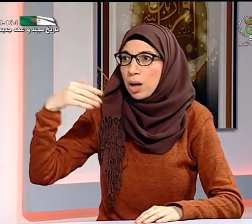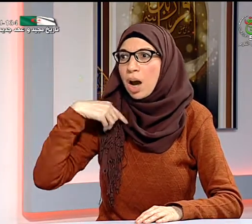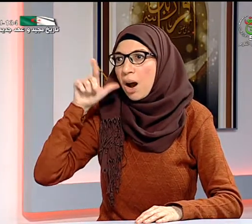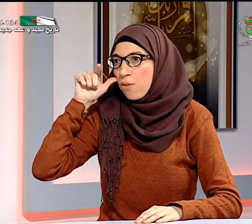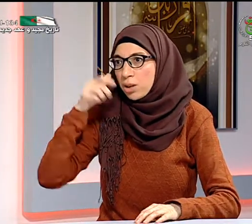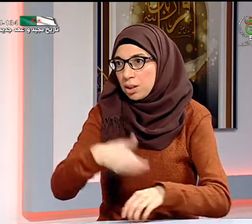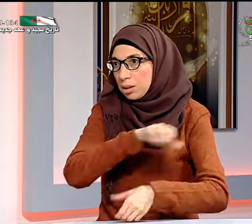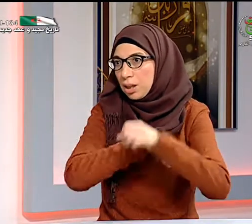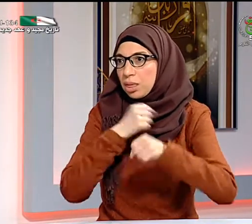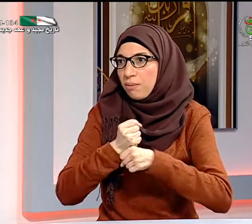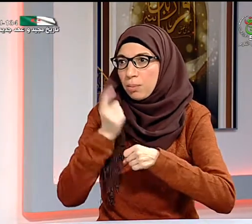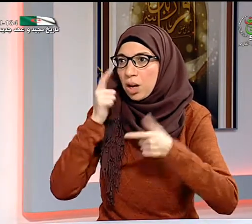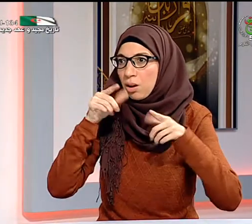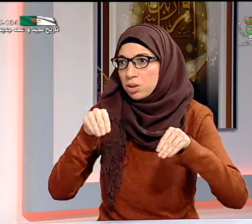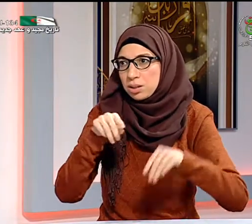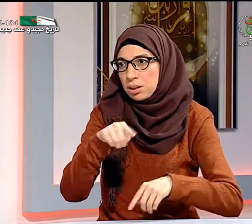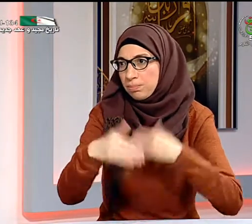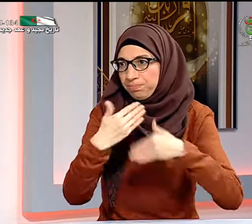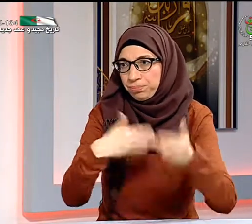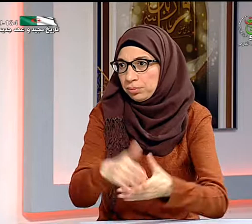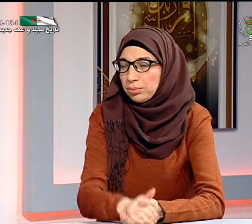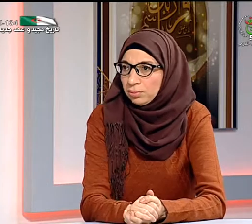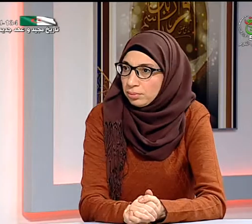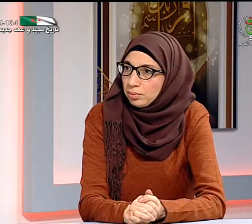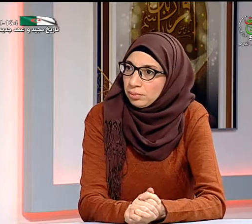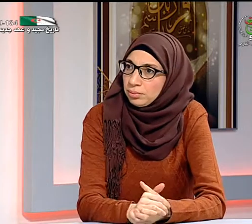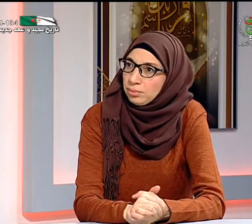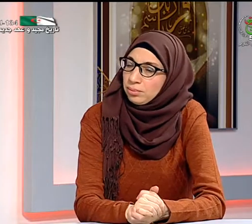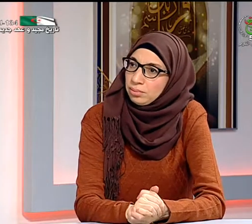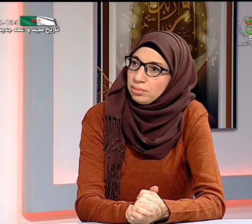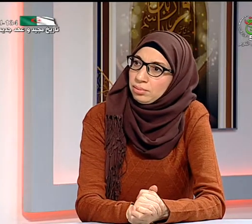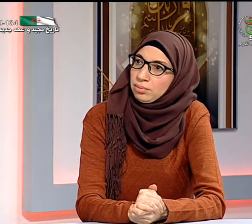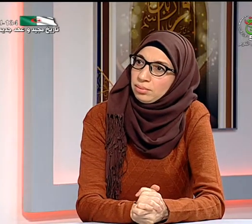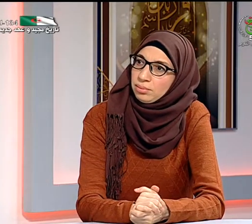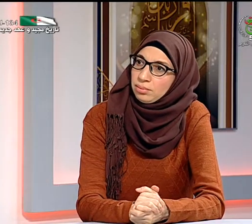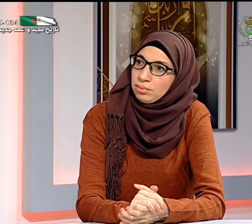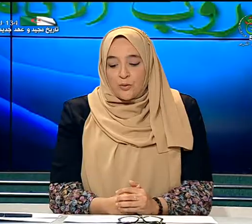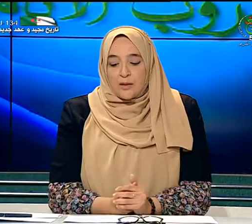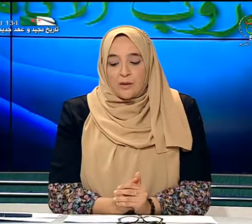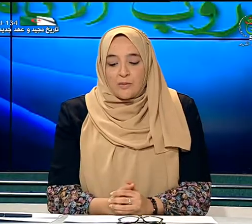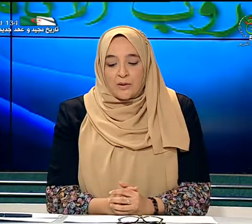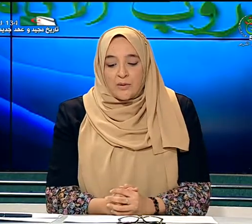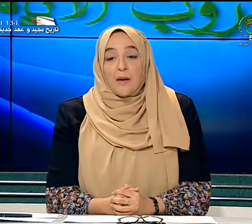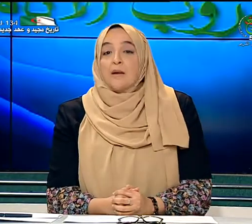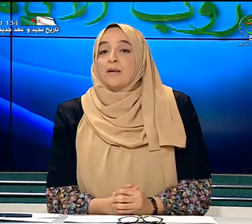استكمال للتنوي فقد توقفت وقمت بعمل